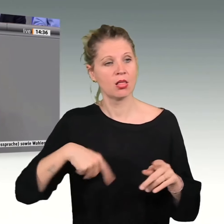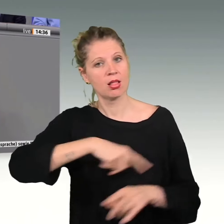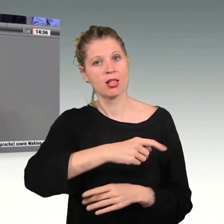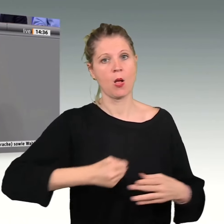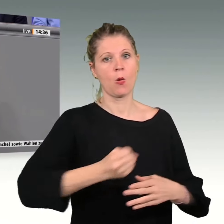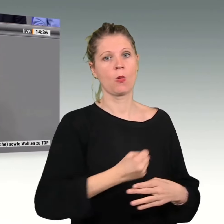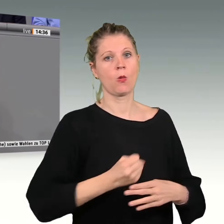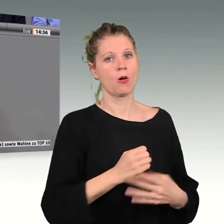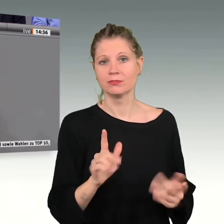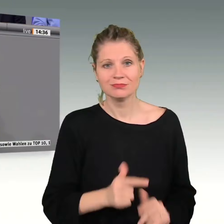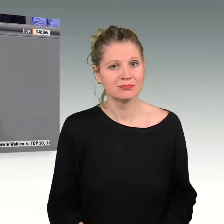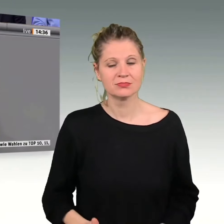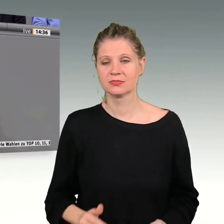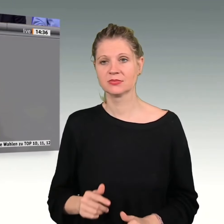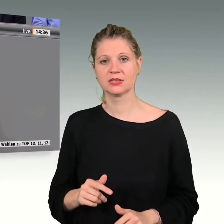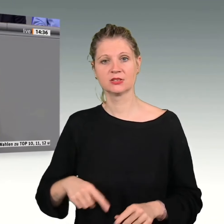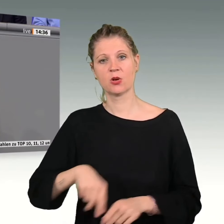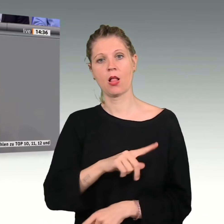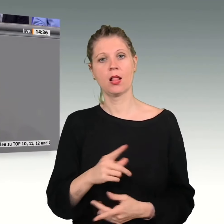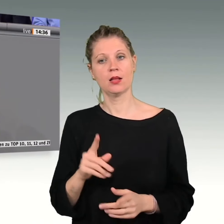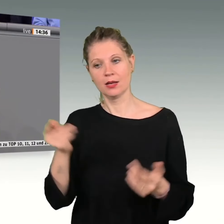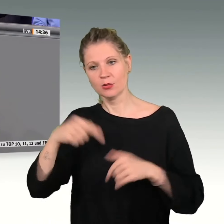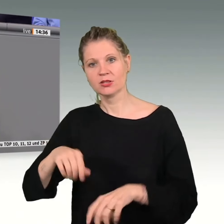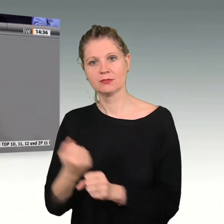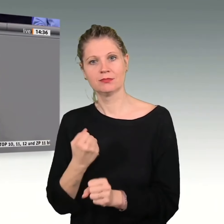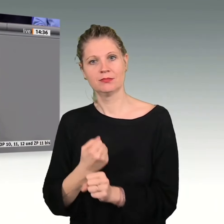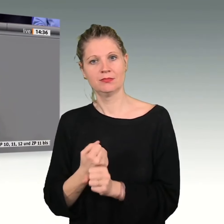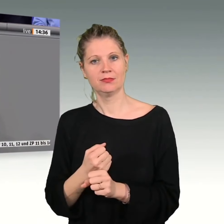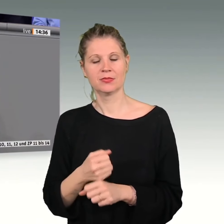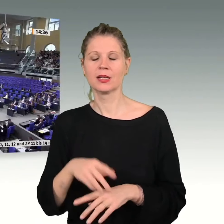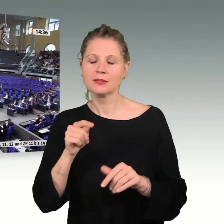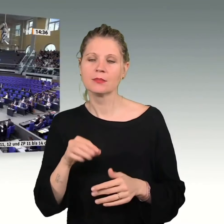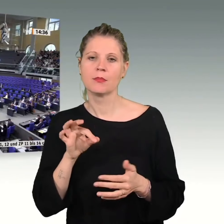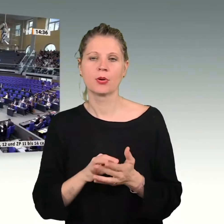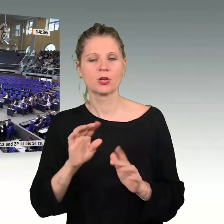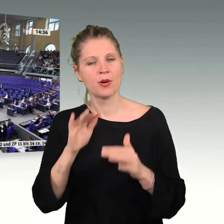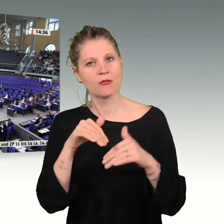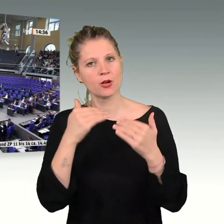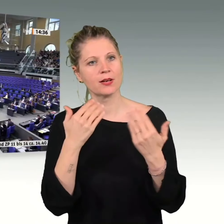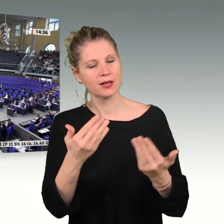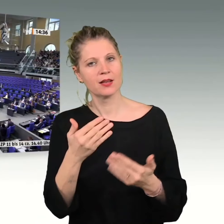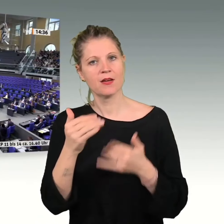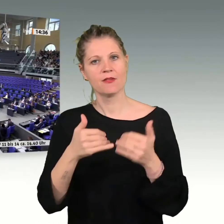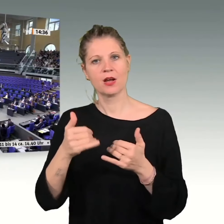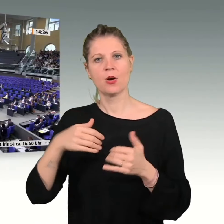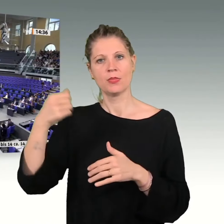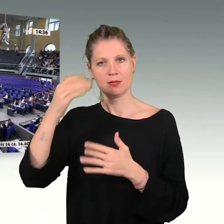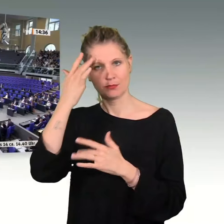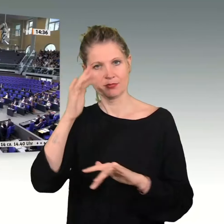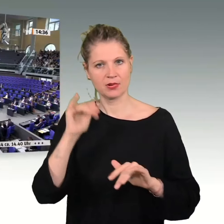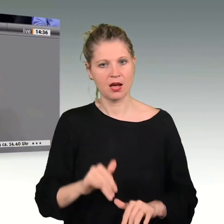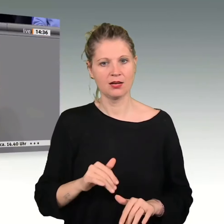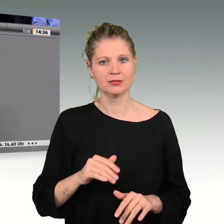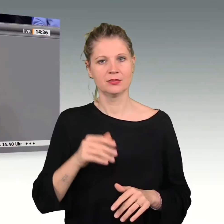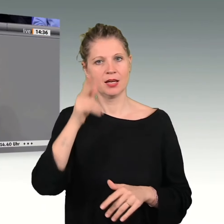Und an dieser Stelle erlauben Sie mir freundlichst die Genehmigung von Ihnen, Frau Präsidentin. Herr Siegfried